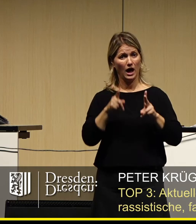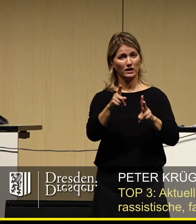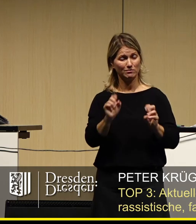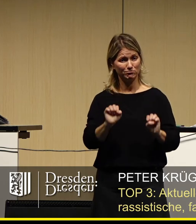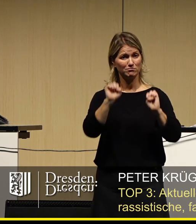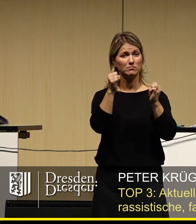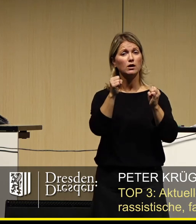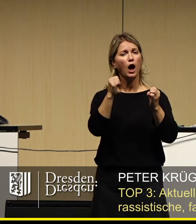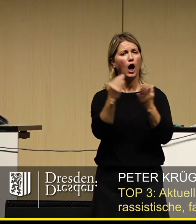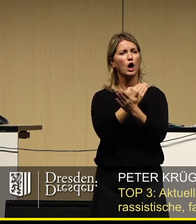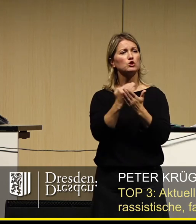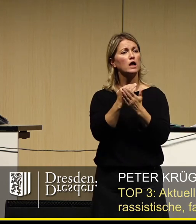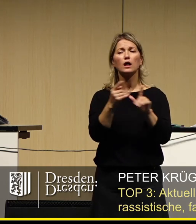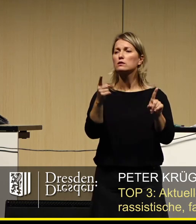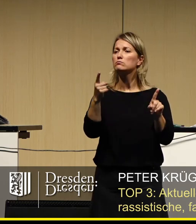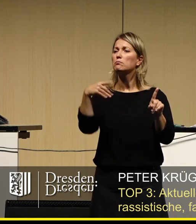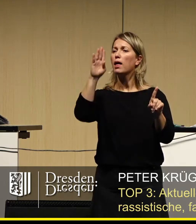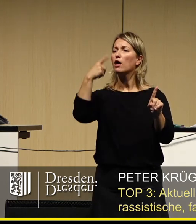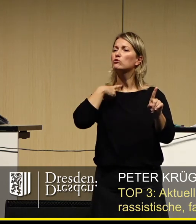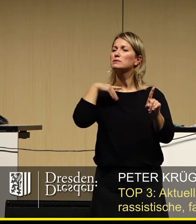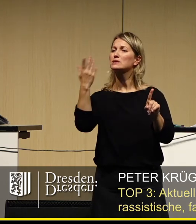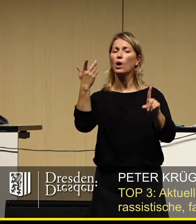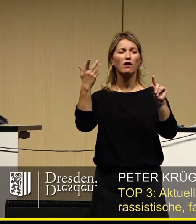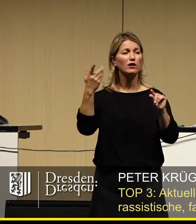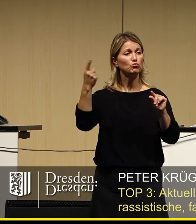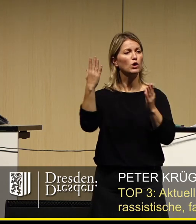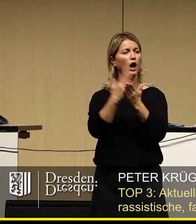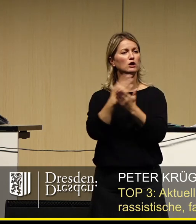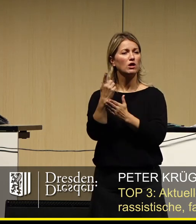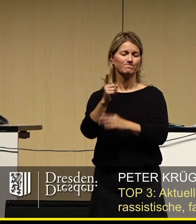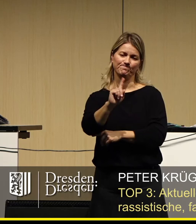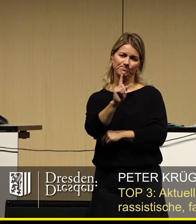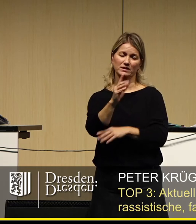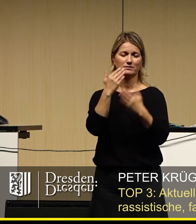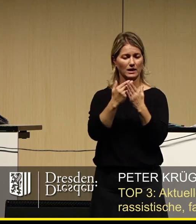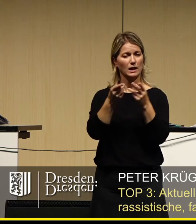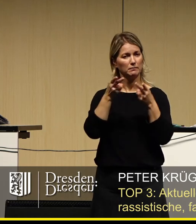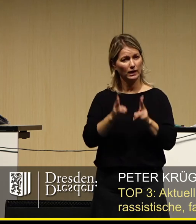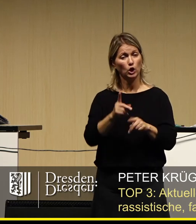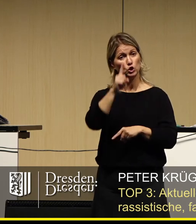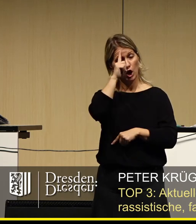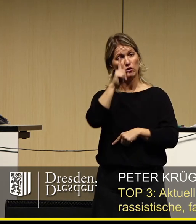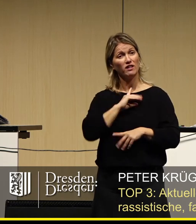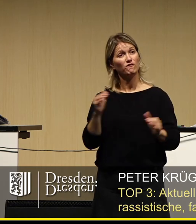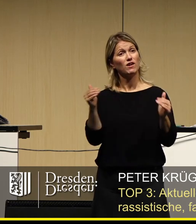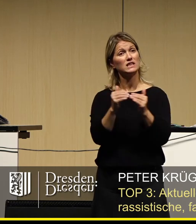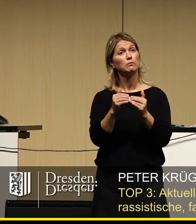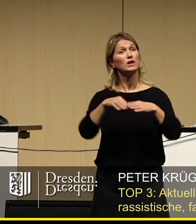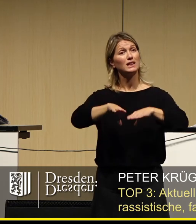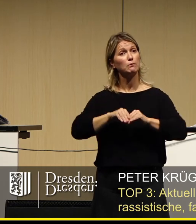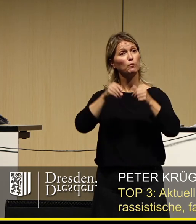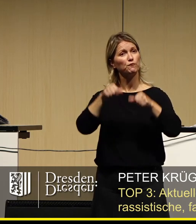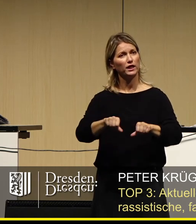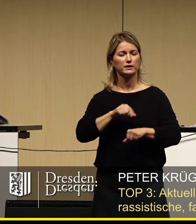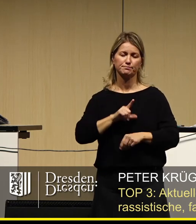Mehrheitswillen entschieden. Und daher ist es richtig, dass in Deutschland Versammlungen nicht genehmigungspflichtig sind. Daher ist